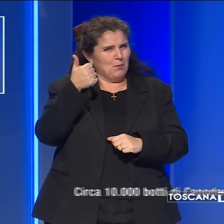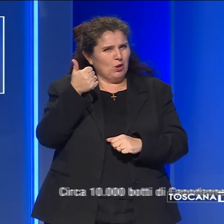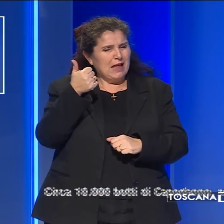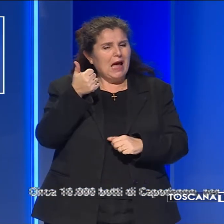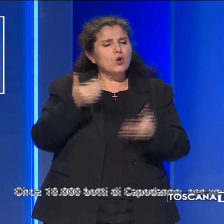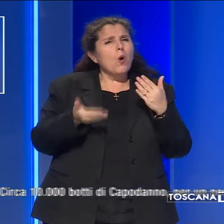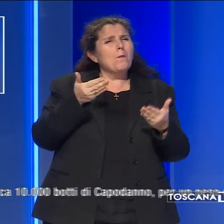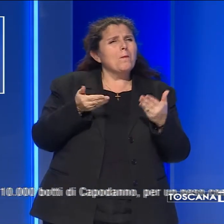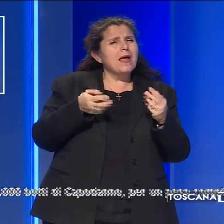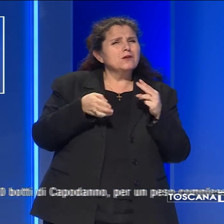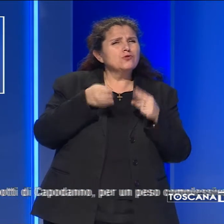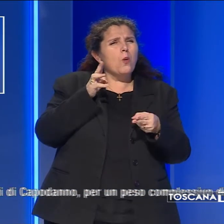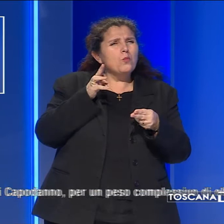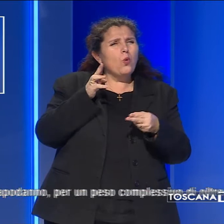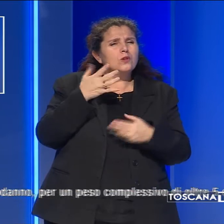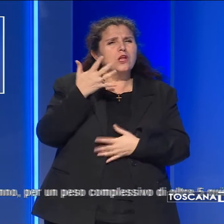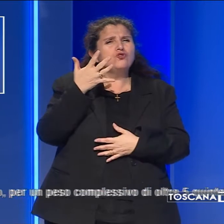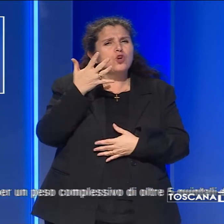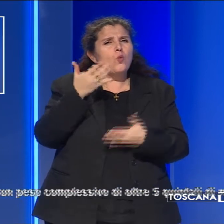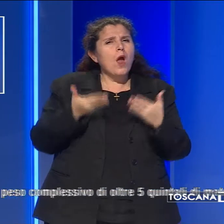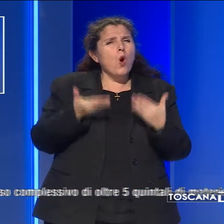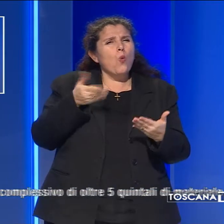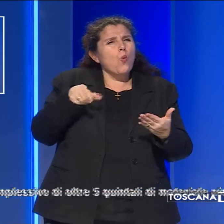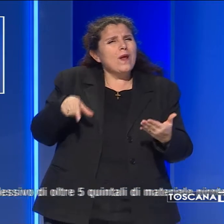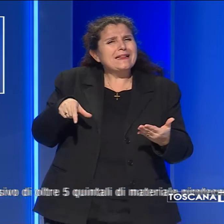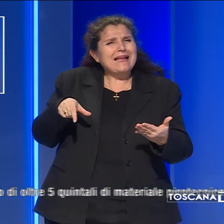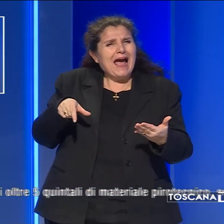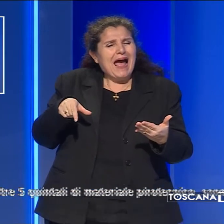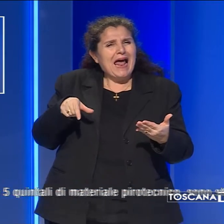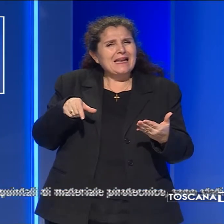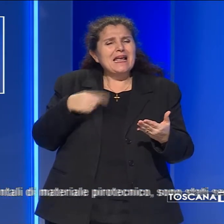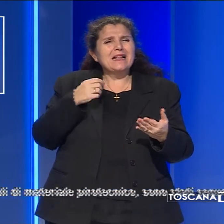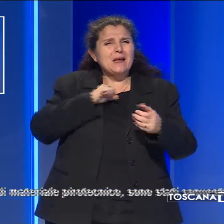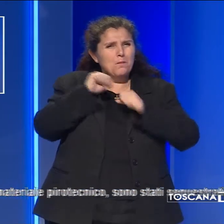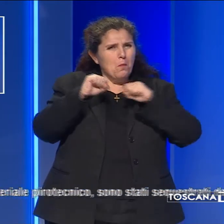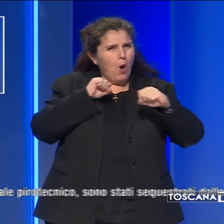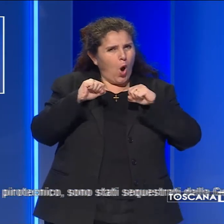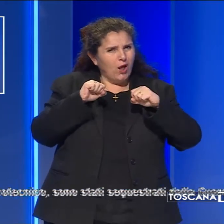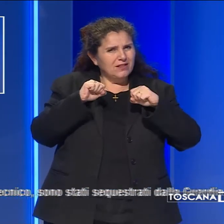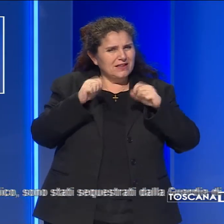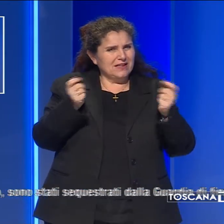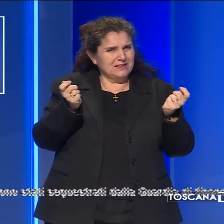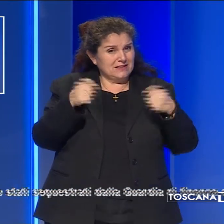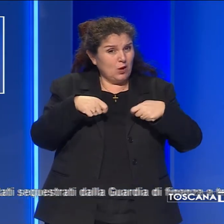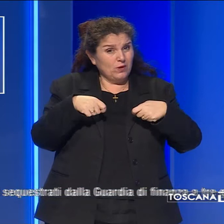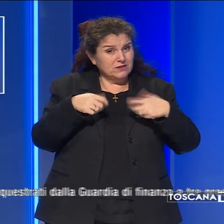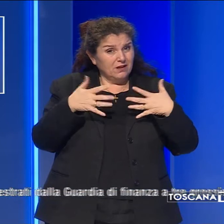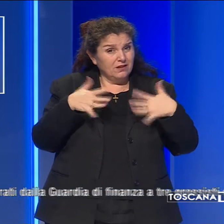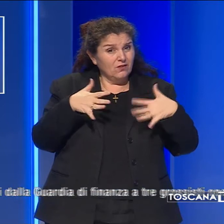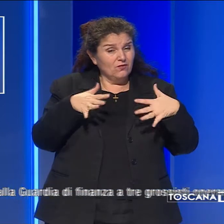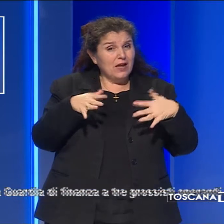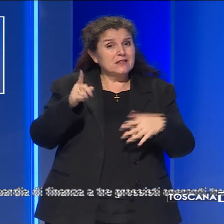totale di oltre 5 quintali di materiale pirotecnico sono stati sequestrati dalla